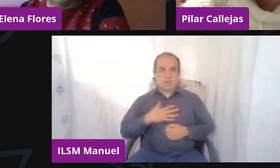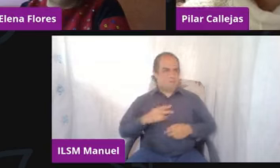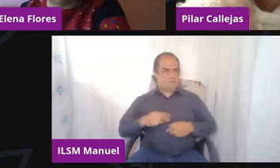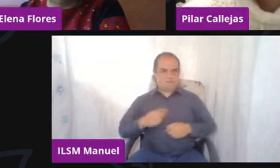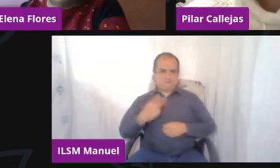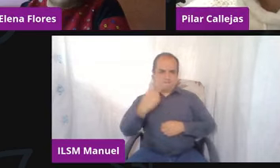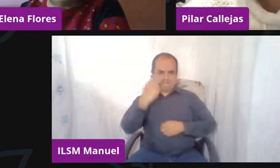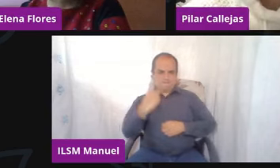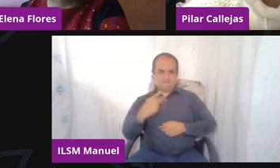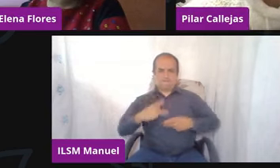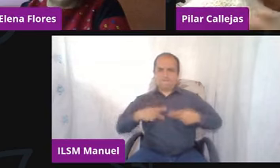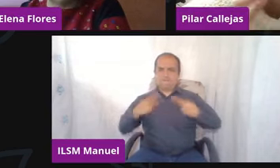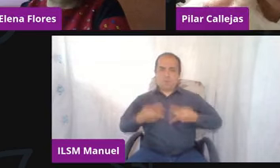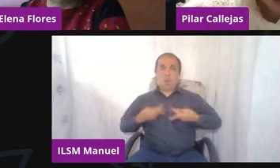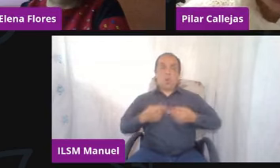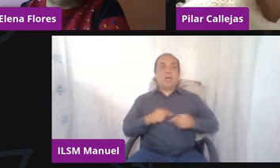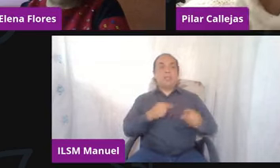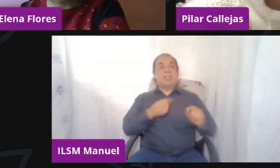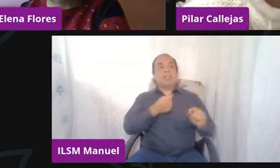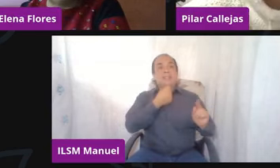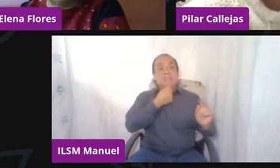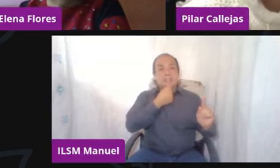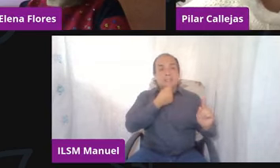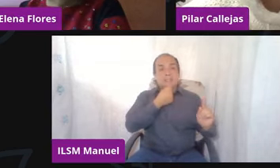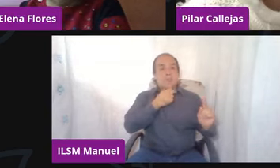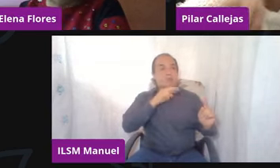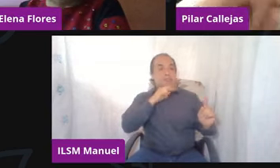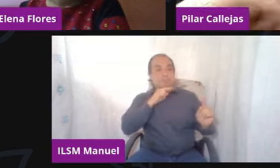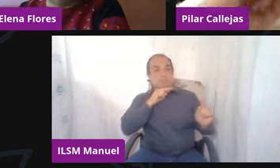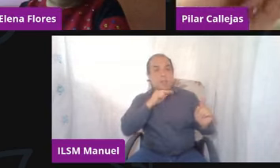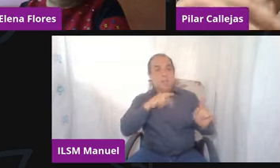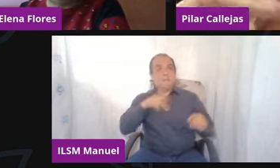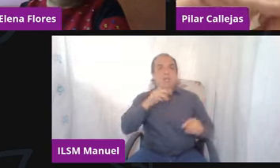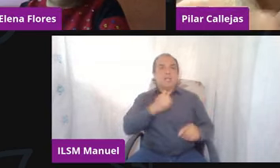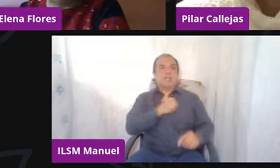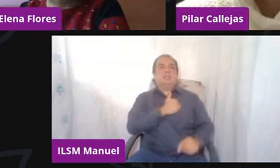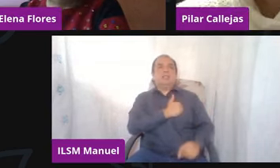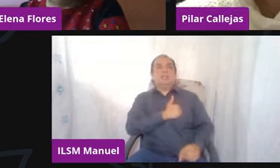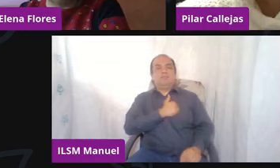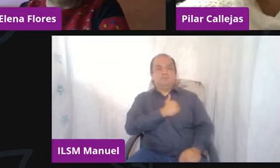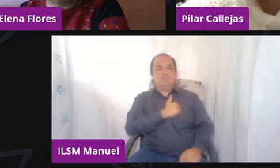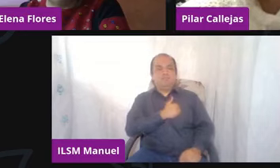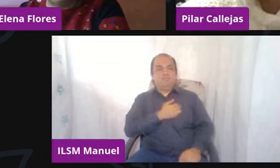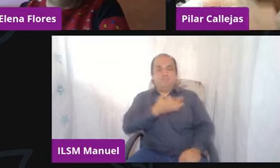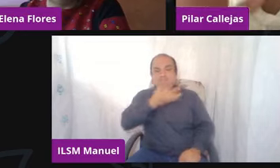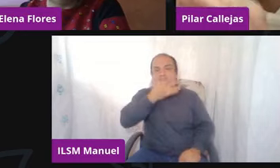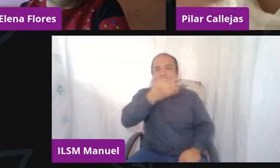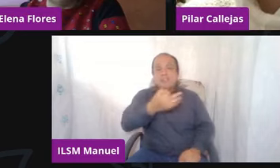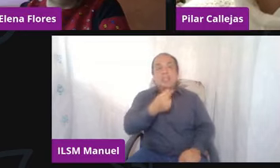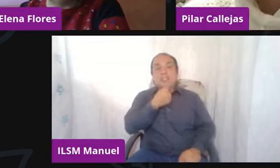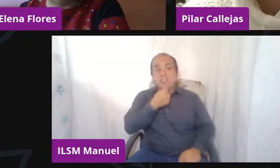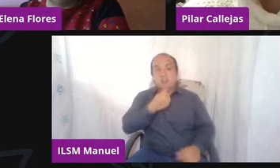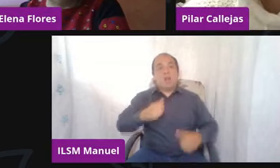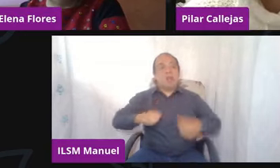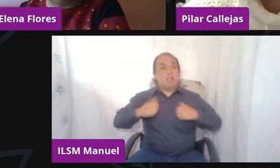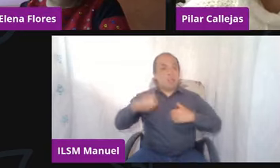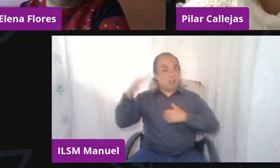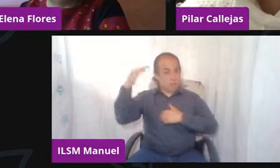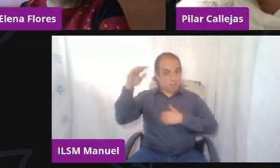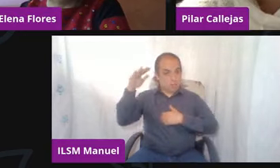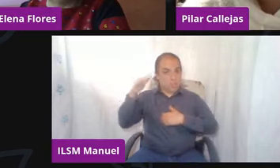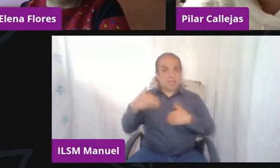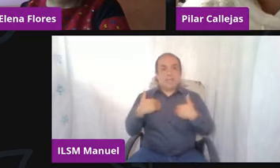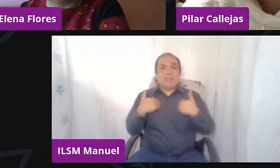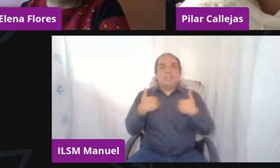preocupar al niño, pero lamento decirles, ¿no? El niño, el adolescente, el adulto, ¿no? Que es capaz de